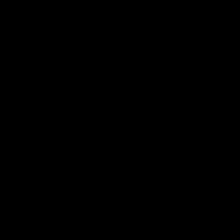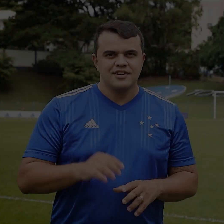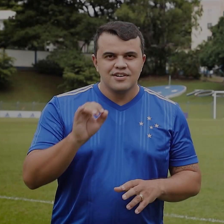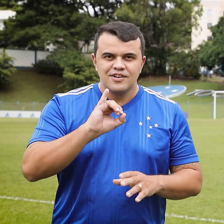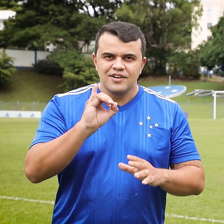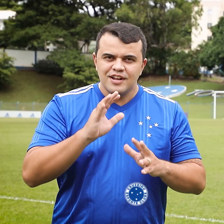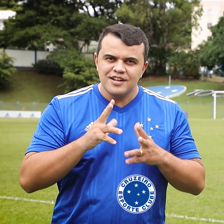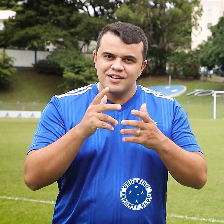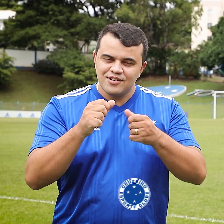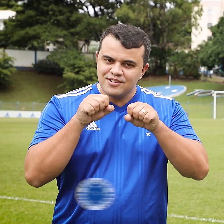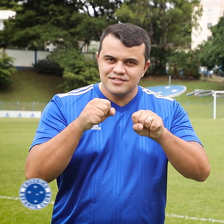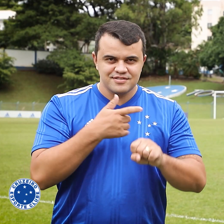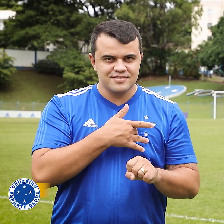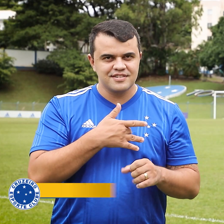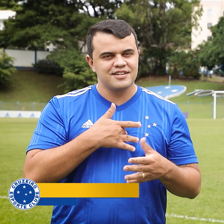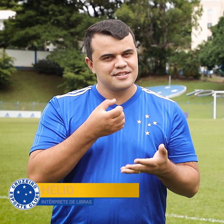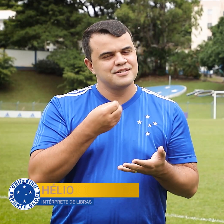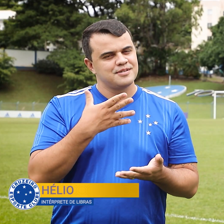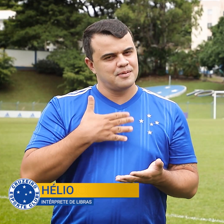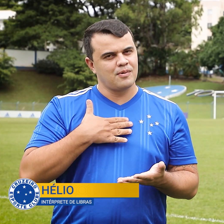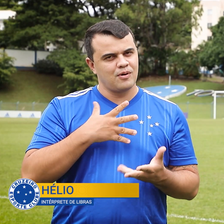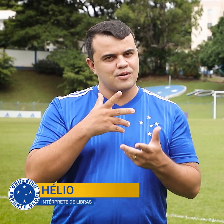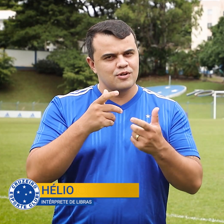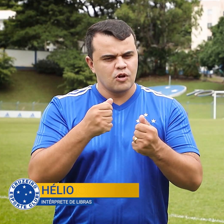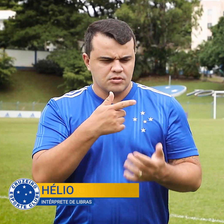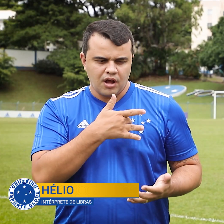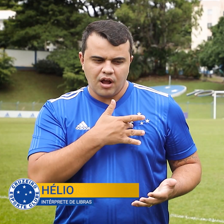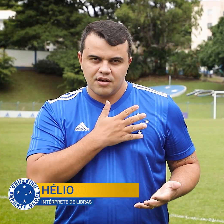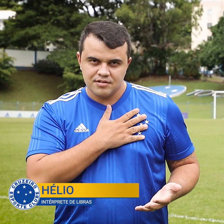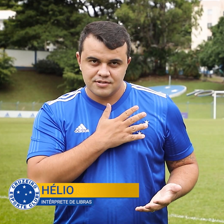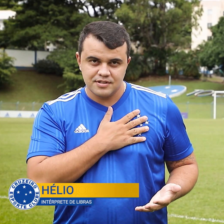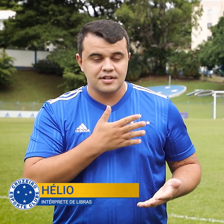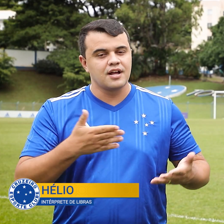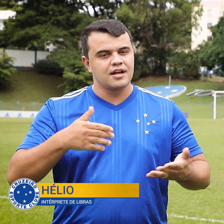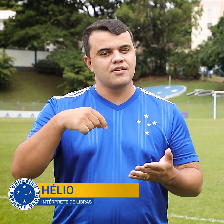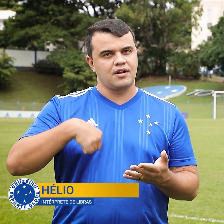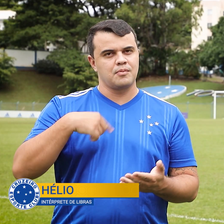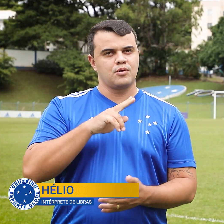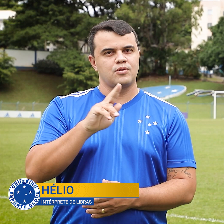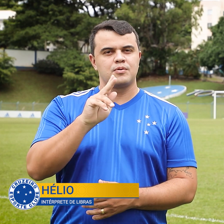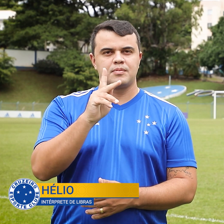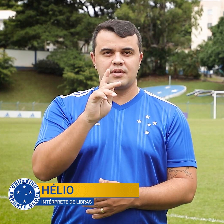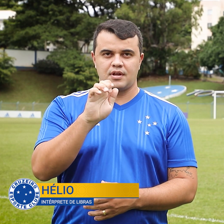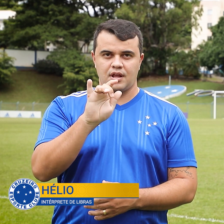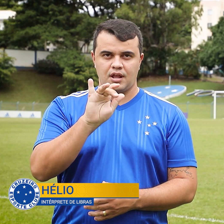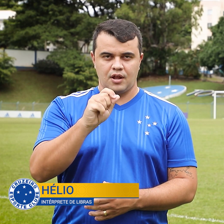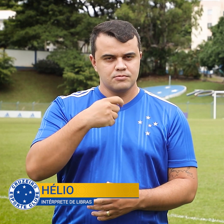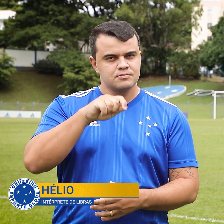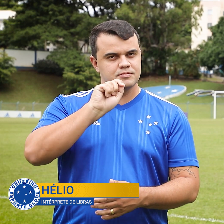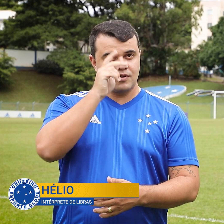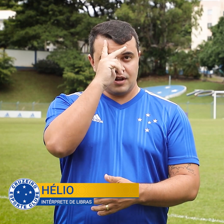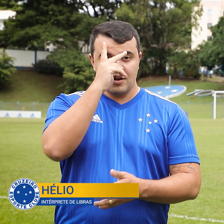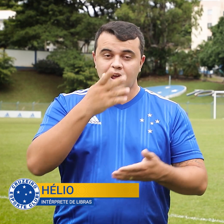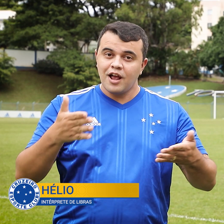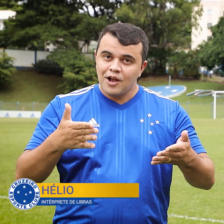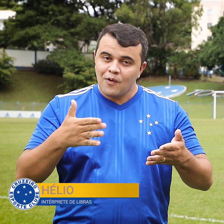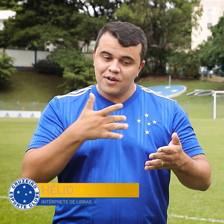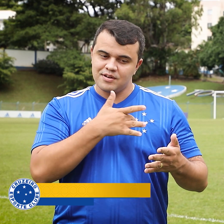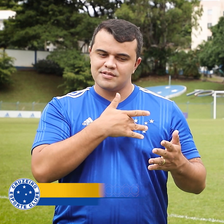Fala torcida cruzeirense, saudações celestes, é que é Hélio Vieira e está no ar a edição do Cruzeiro em Libras desta semana.